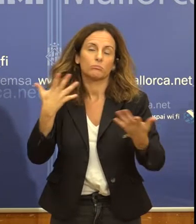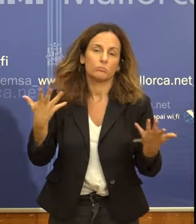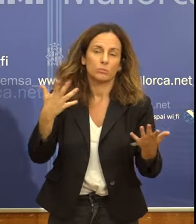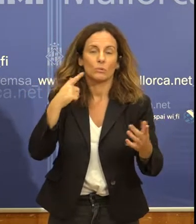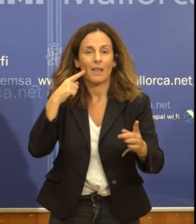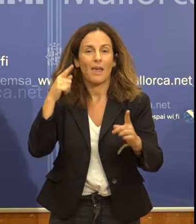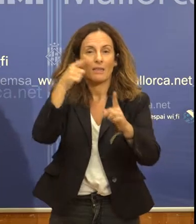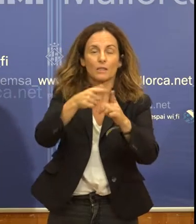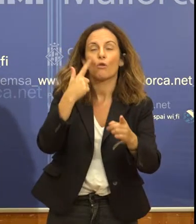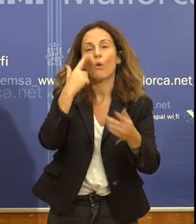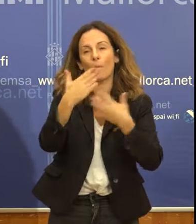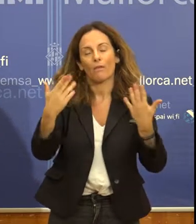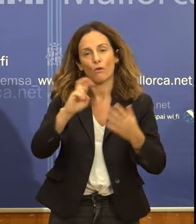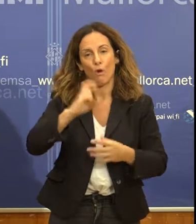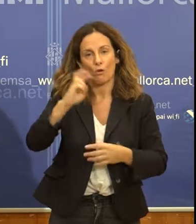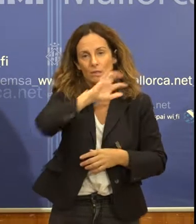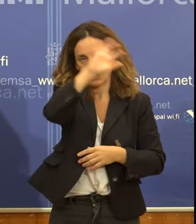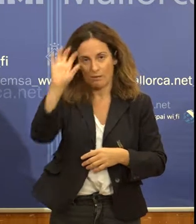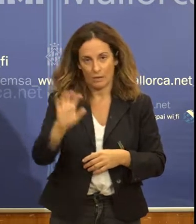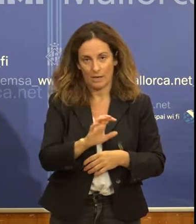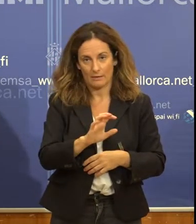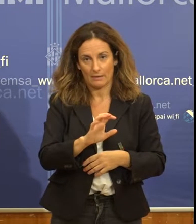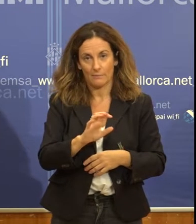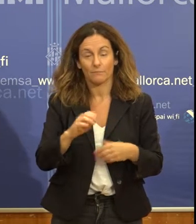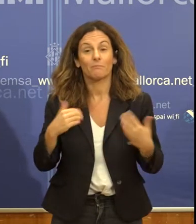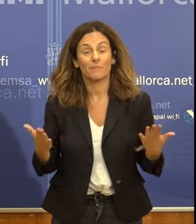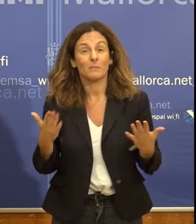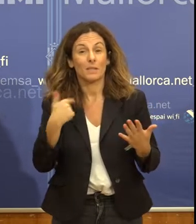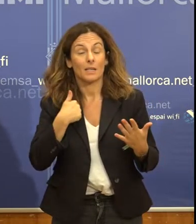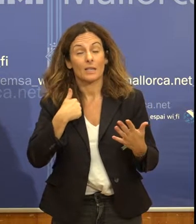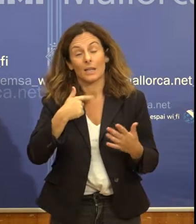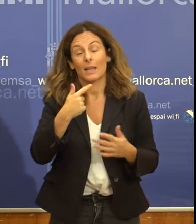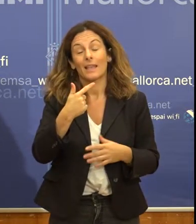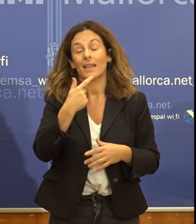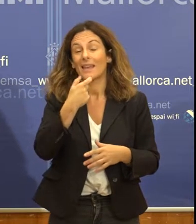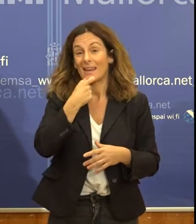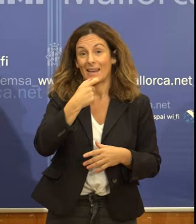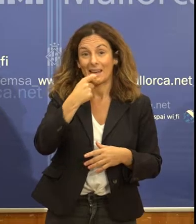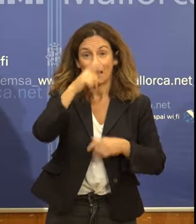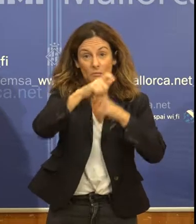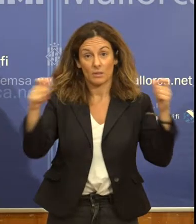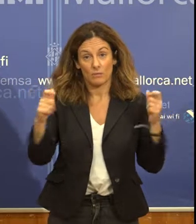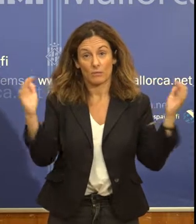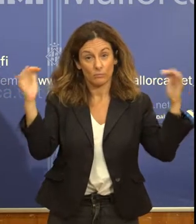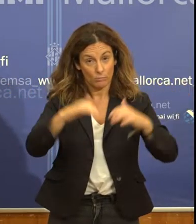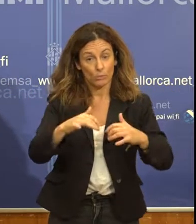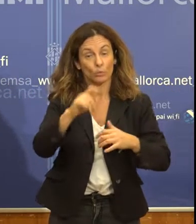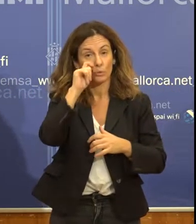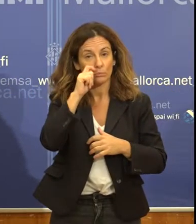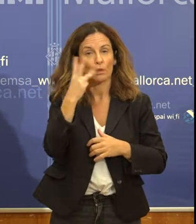altres nacionalitats. Recordem també que el nombre de turistes britanis que visiten les illes superen els 3 milions de persones